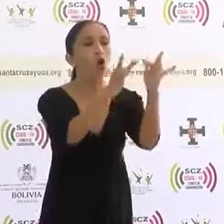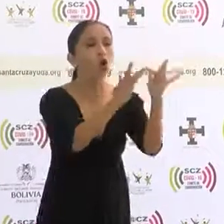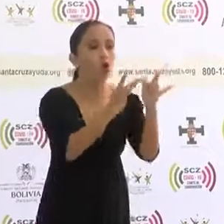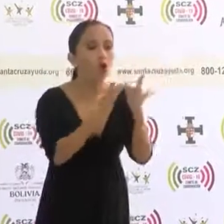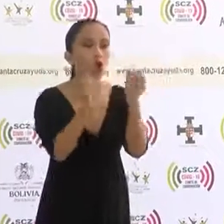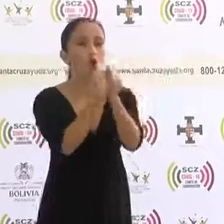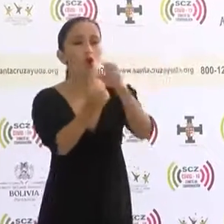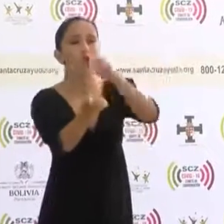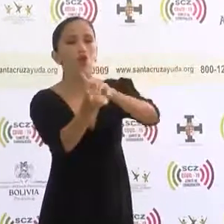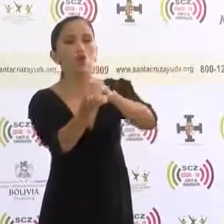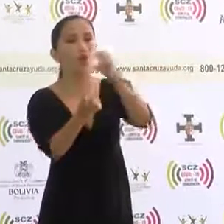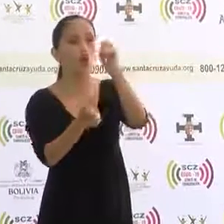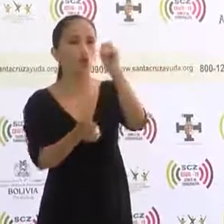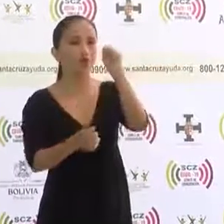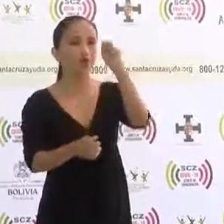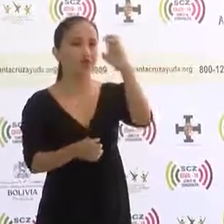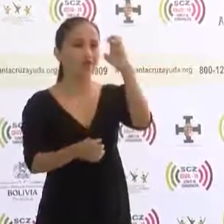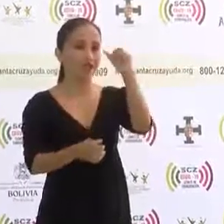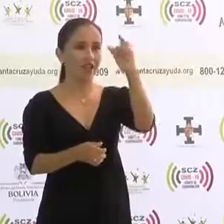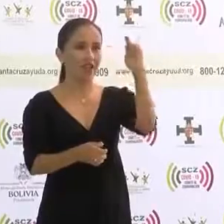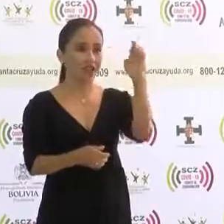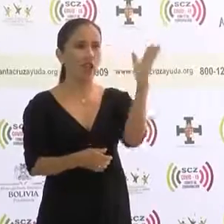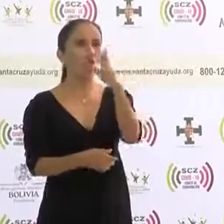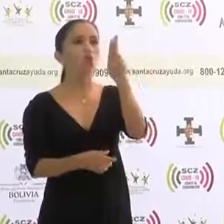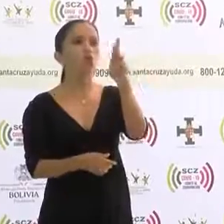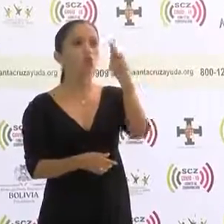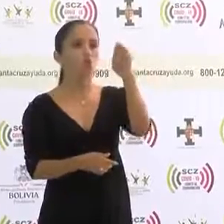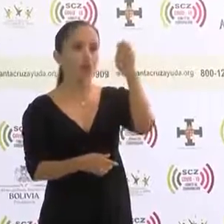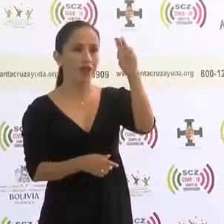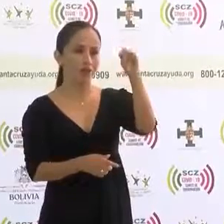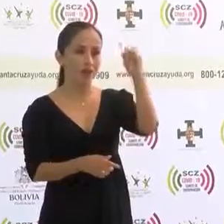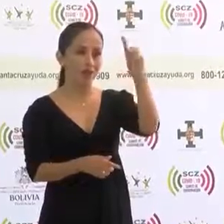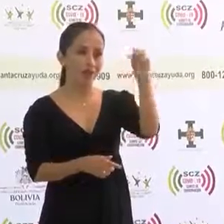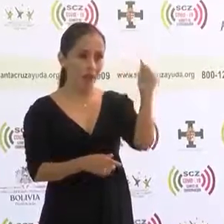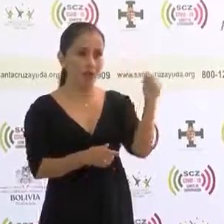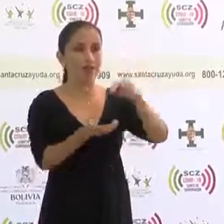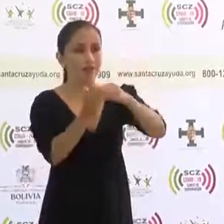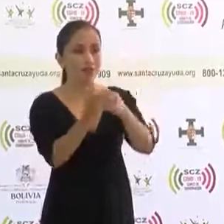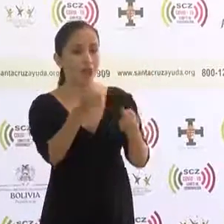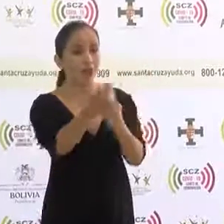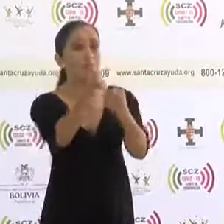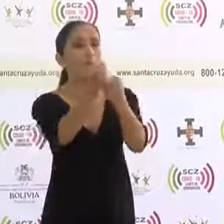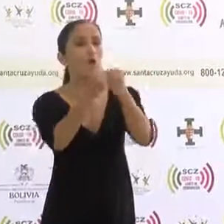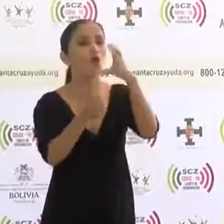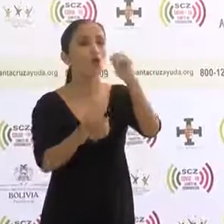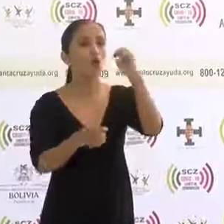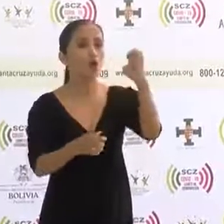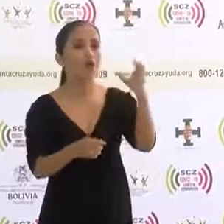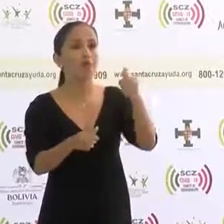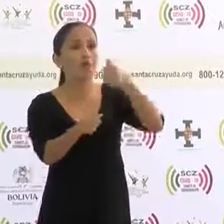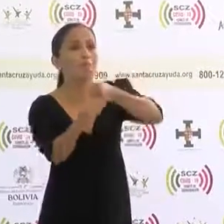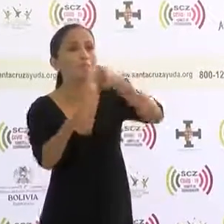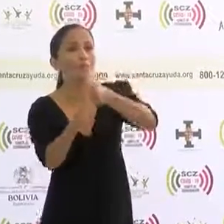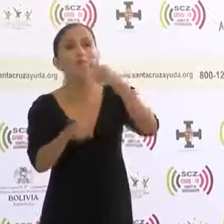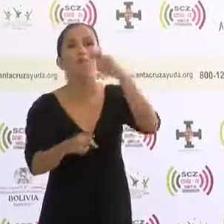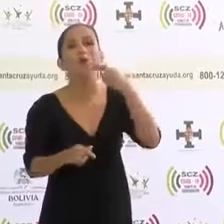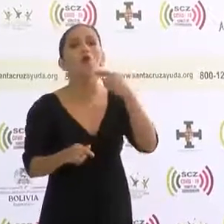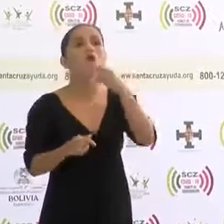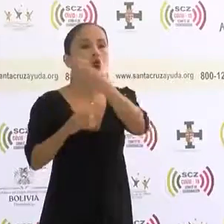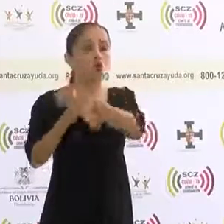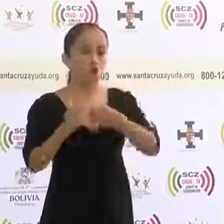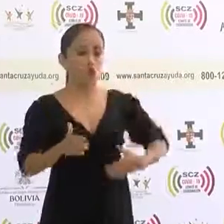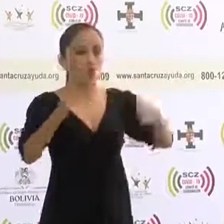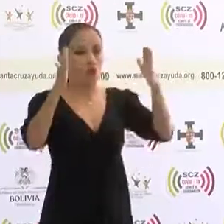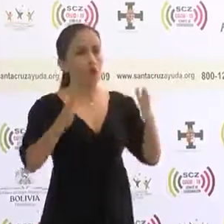contacto con el doctor Oscar Urenda y con los mencionados colaboradores del COET, incluido el propio gobernador del